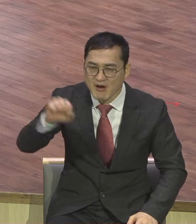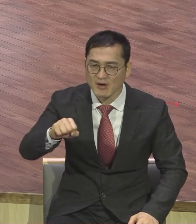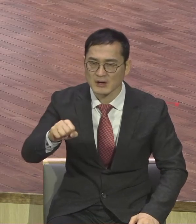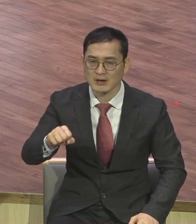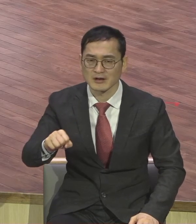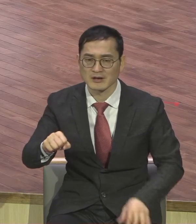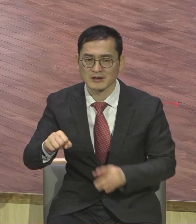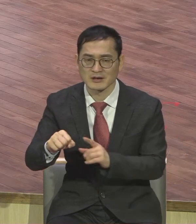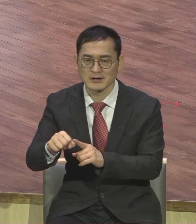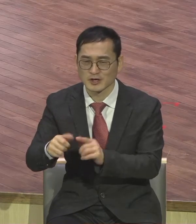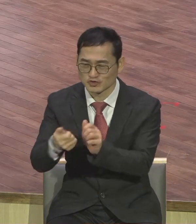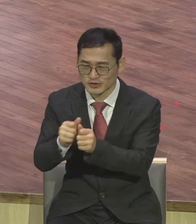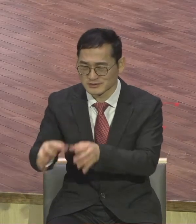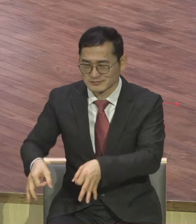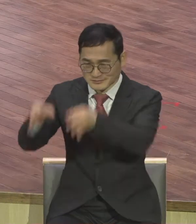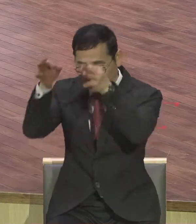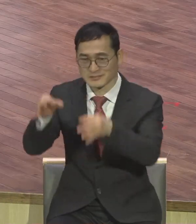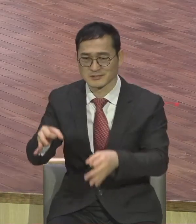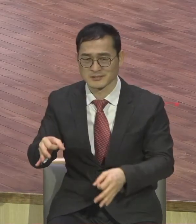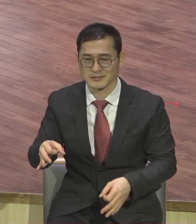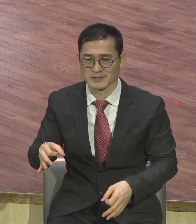몇 천억 아무 소용없는 거예요 그 사람에게